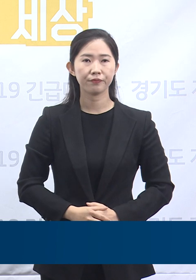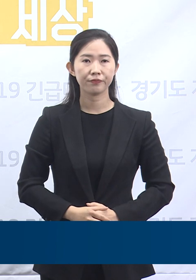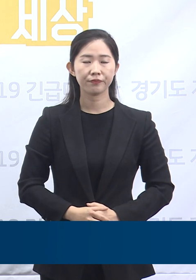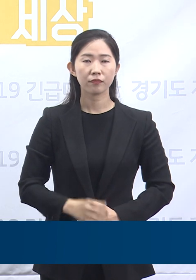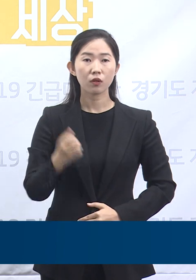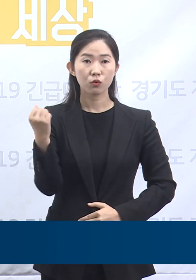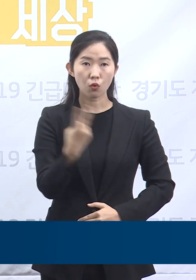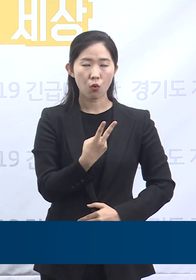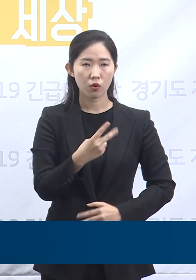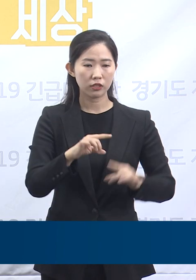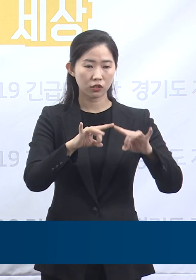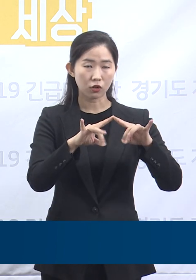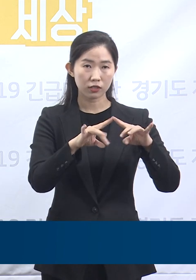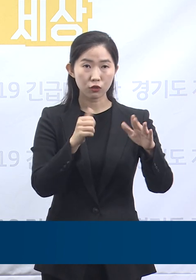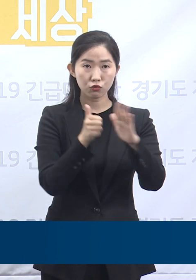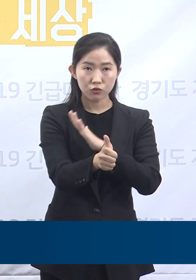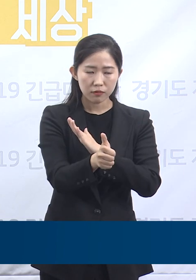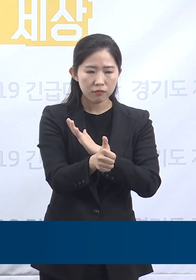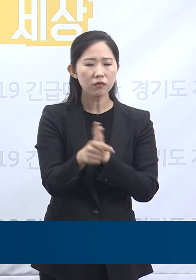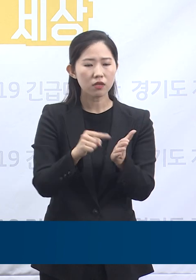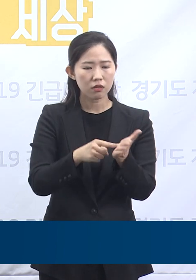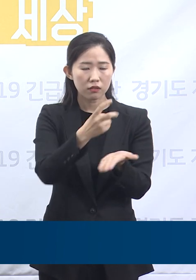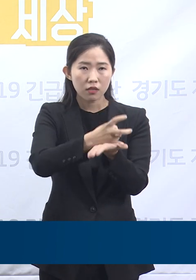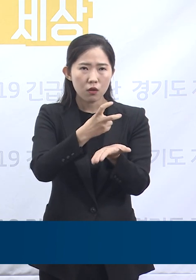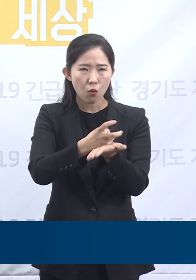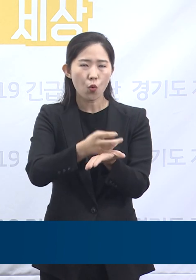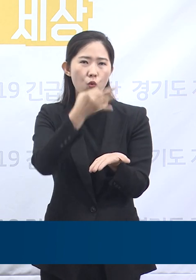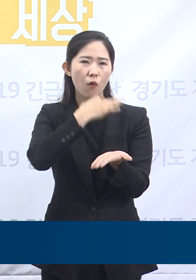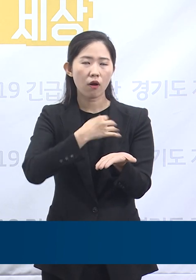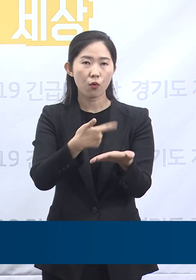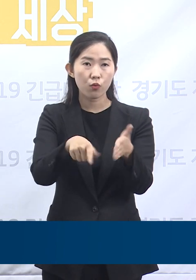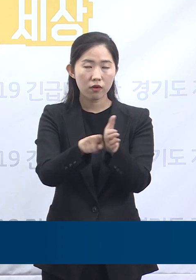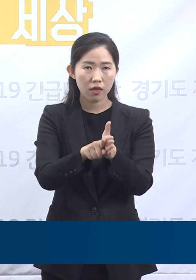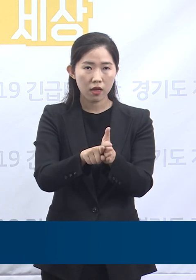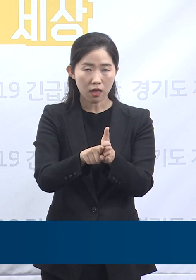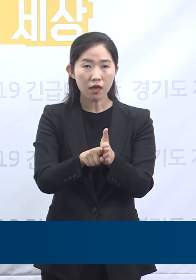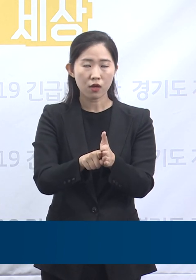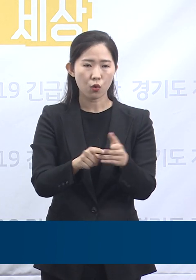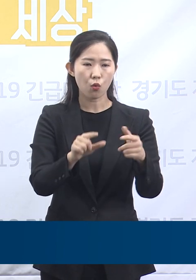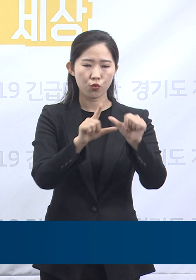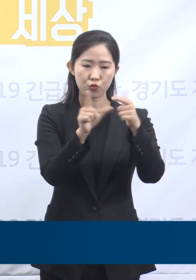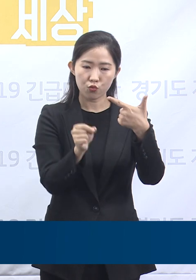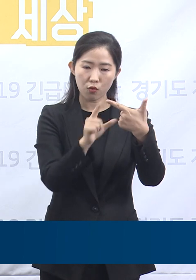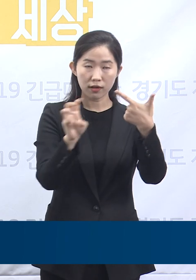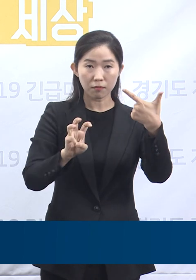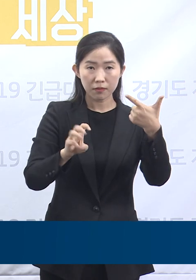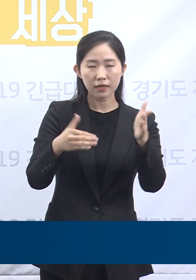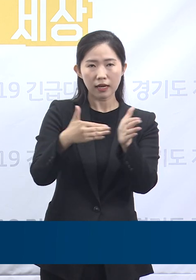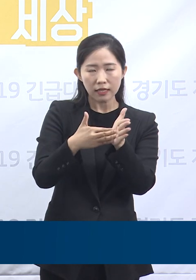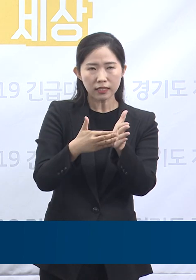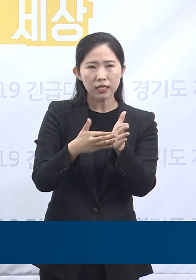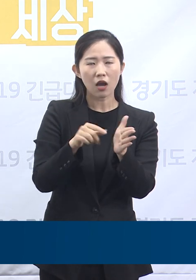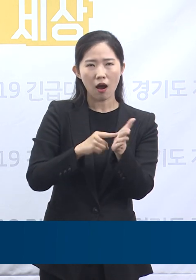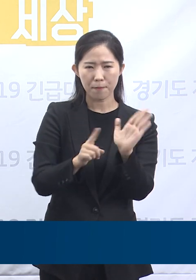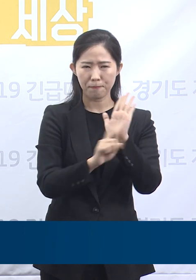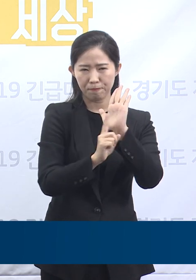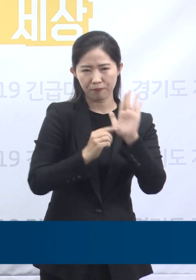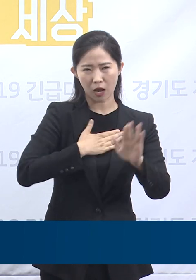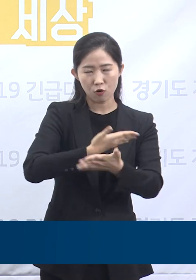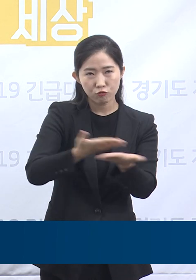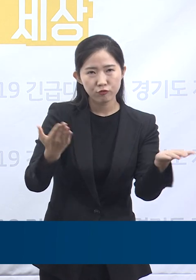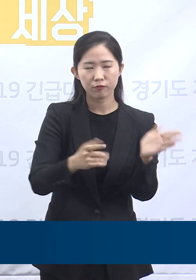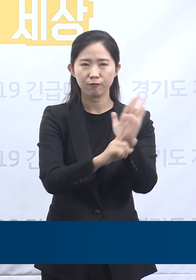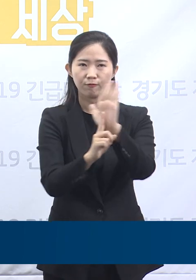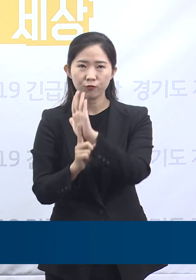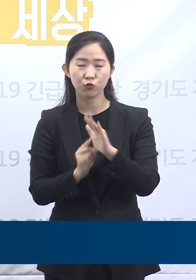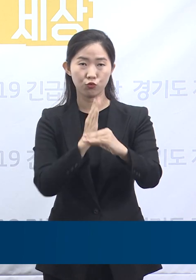아울러 전자출입명부 제도 실효성을 높이기 위해 오는 30일까지는 계도기관임을 양지하여 주시고 도민께 감염 확산